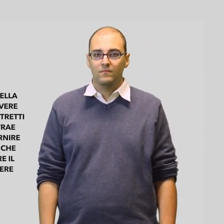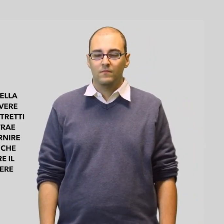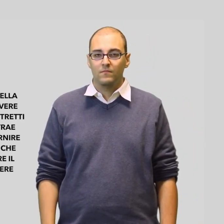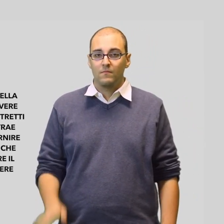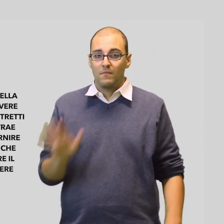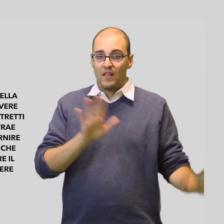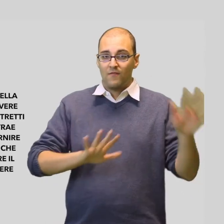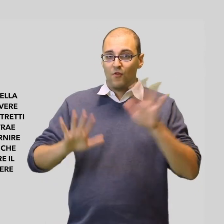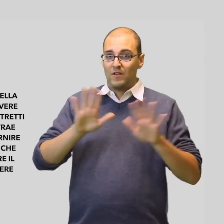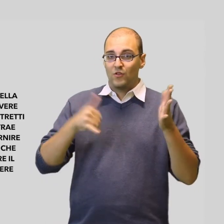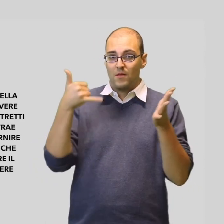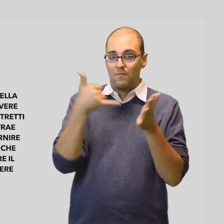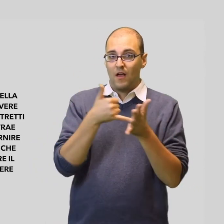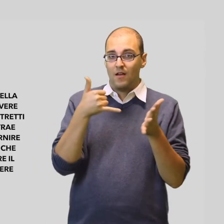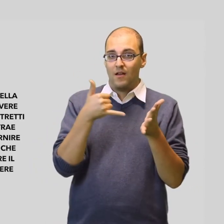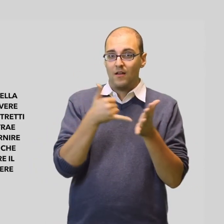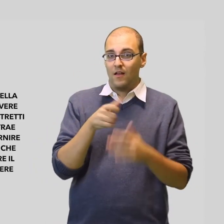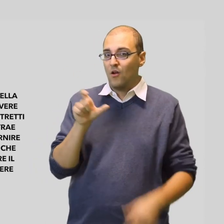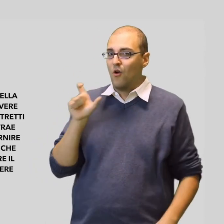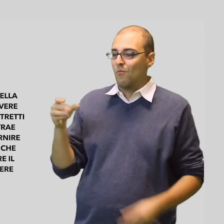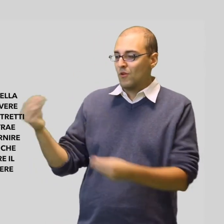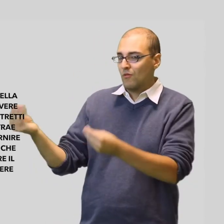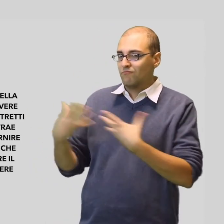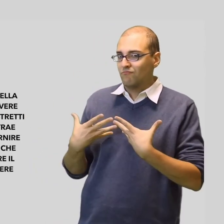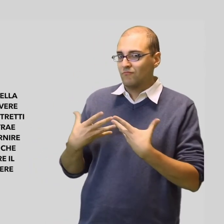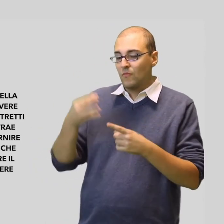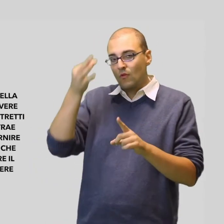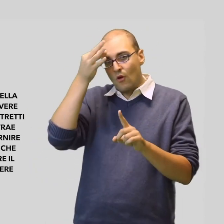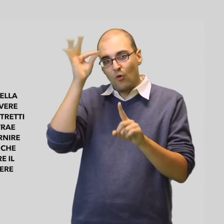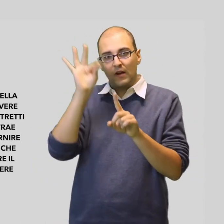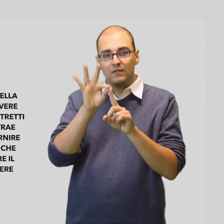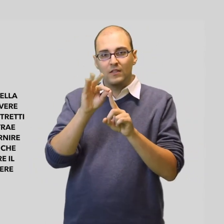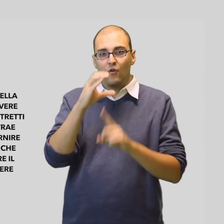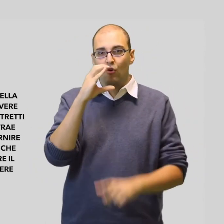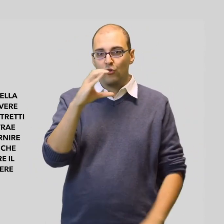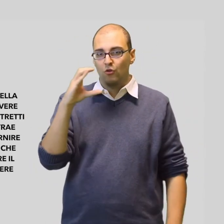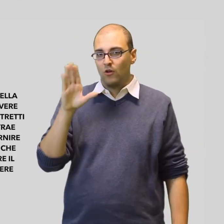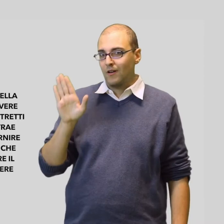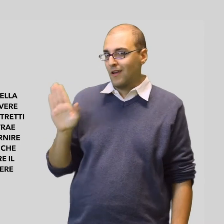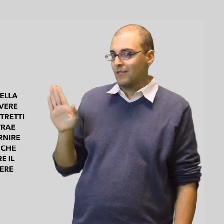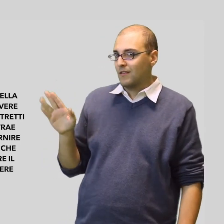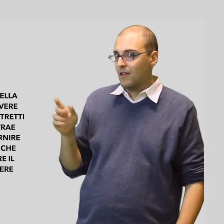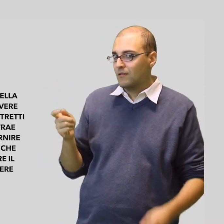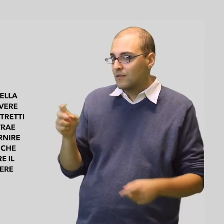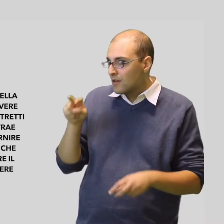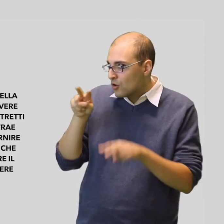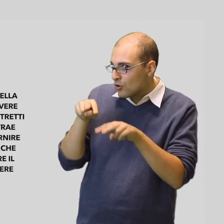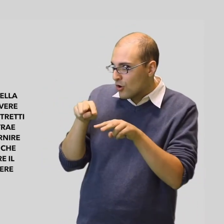Essere costretti a fornire le informazioni bancarie In modo che l'altro possa